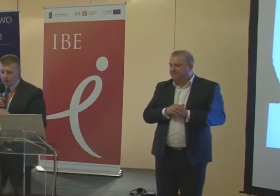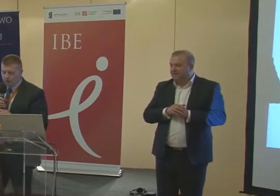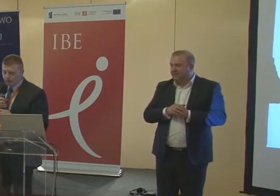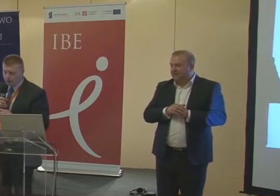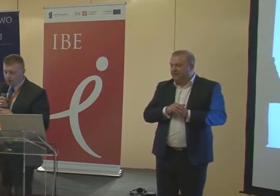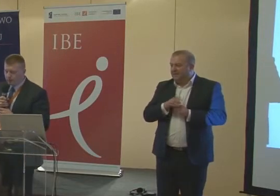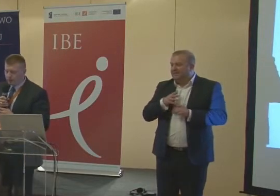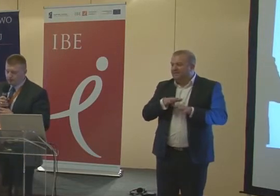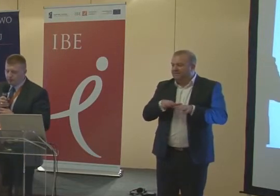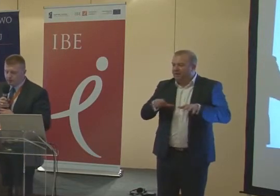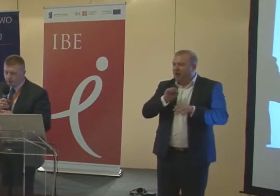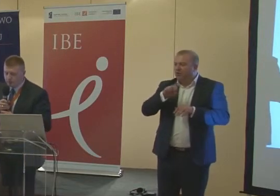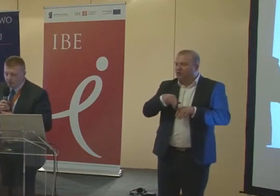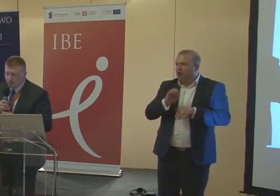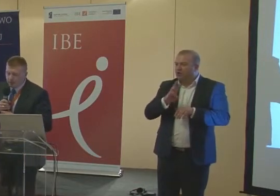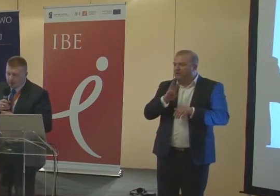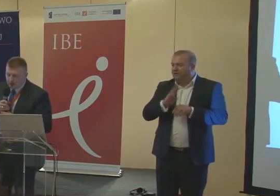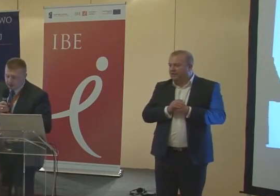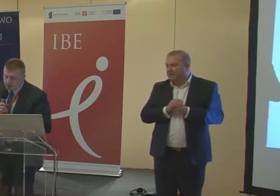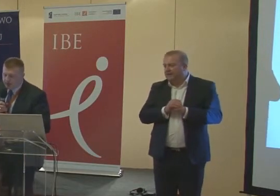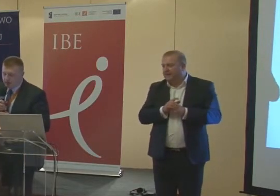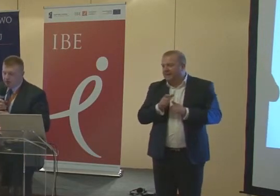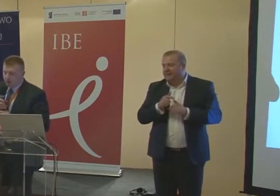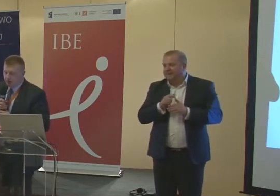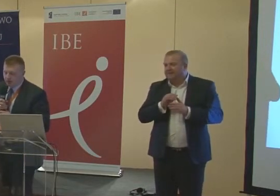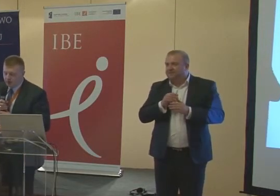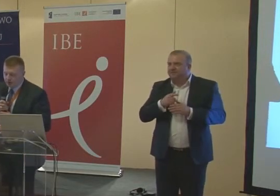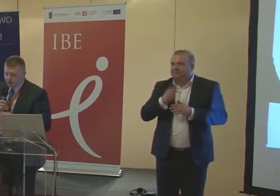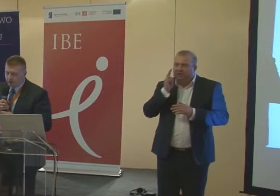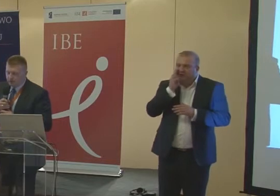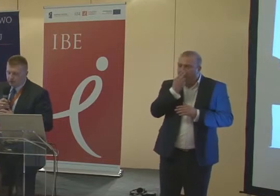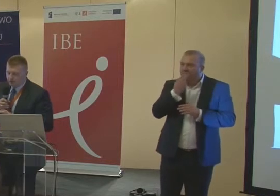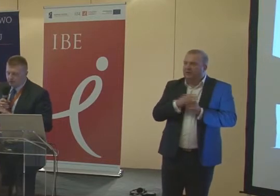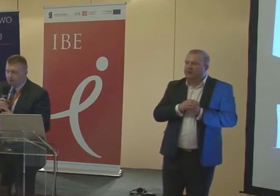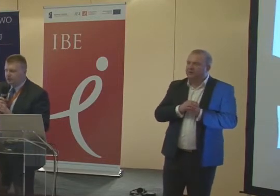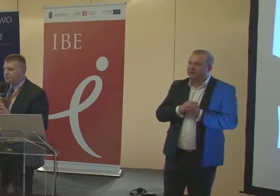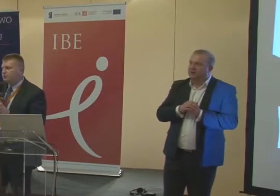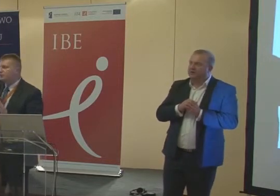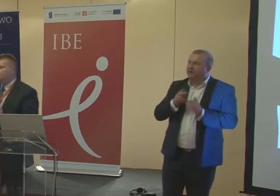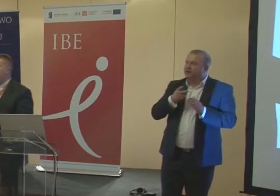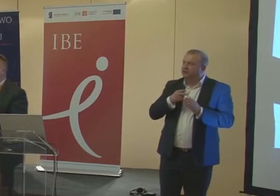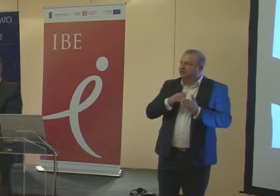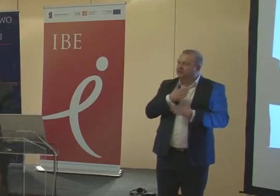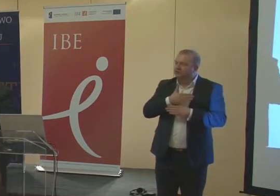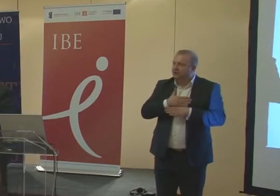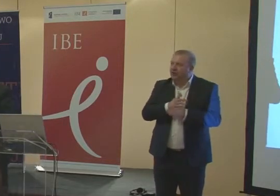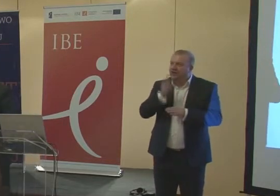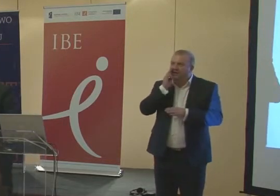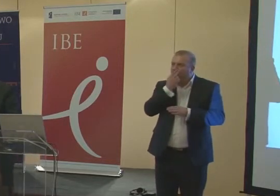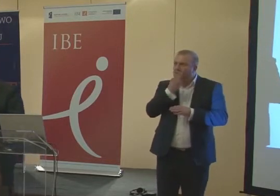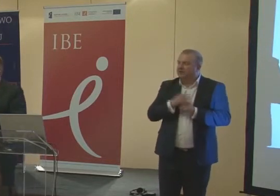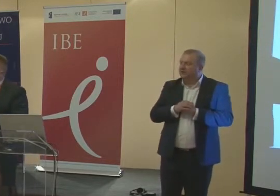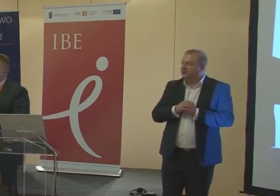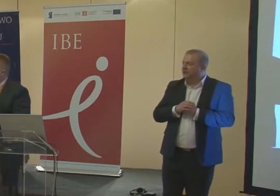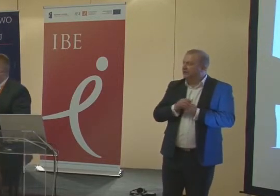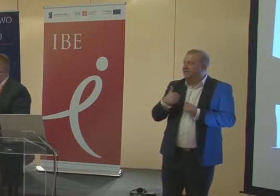wielu autorów dzieli niewidomych, jest podział niewidomych według wielu autorów. proszę Państwa,